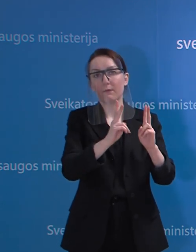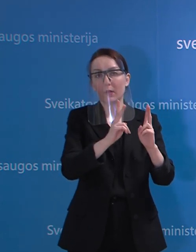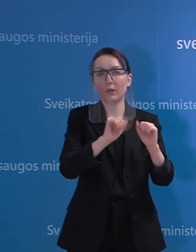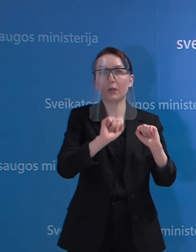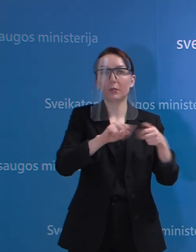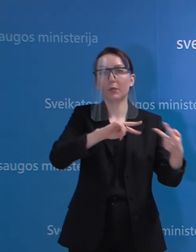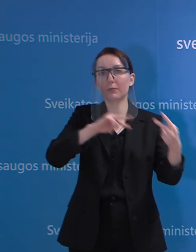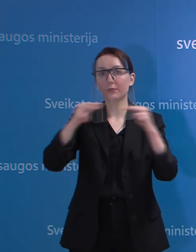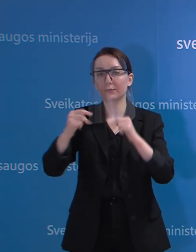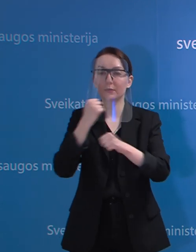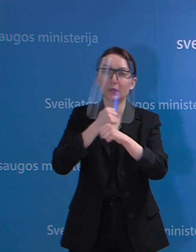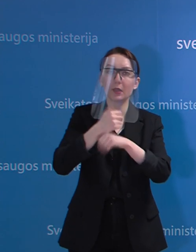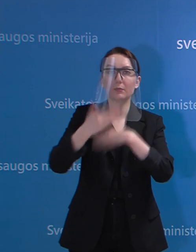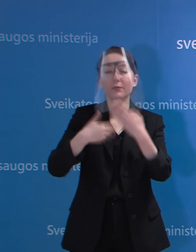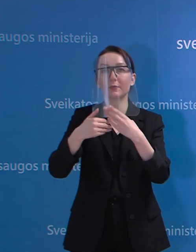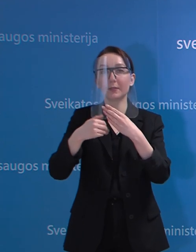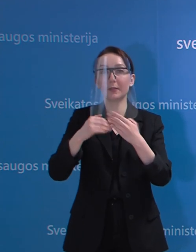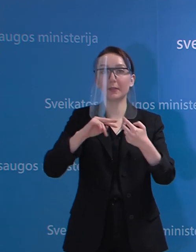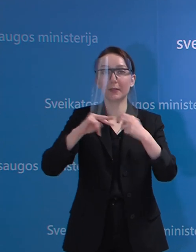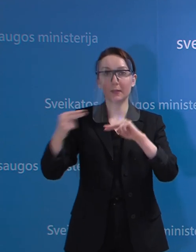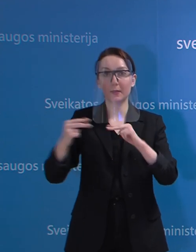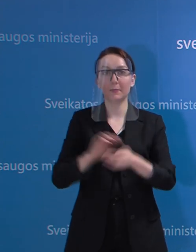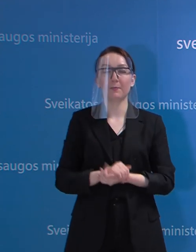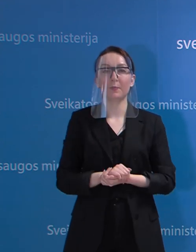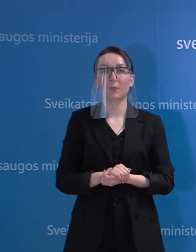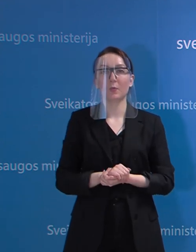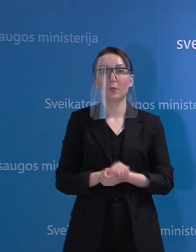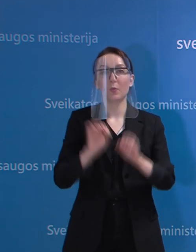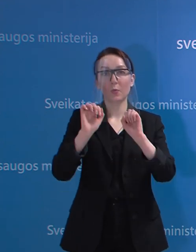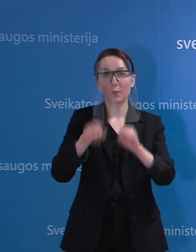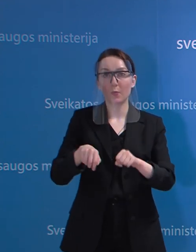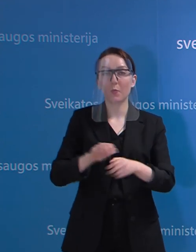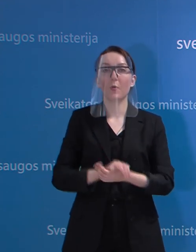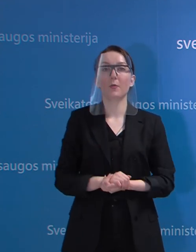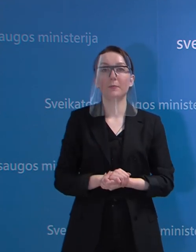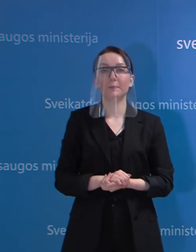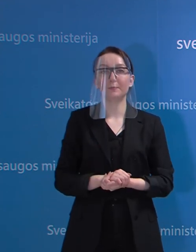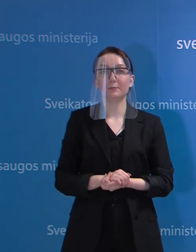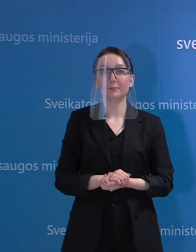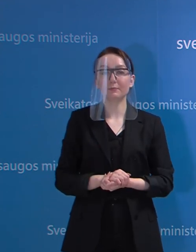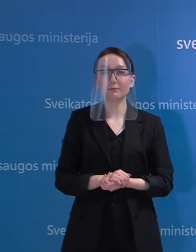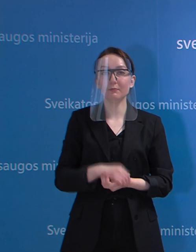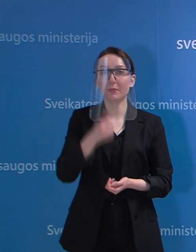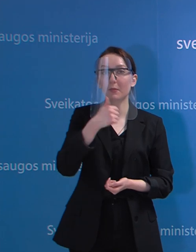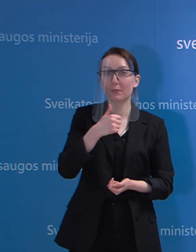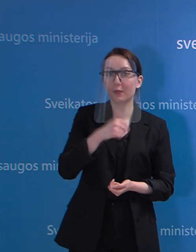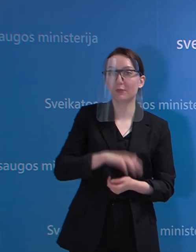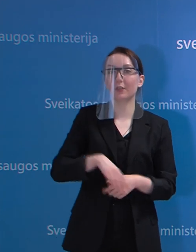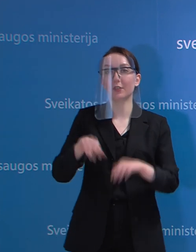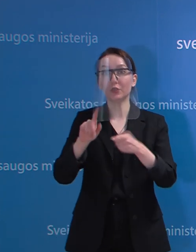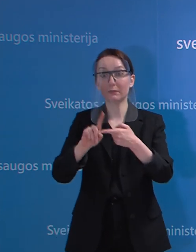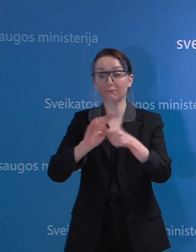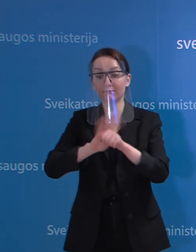persiorganizuoja darbą. Tai tai ir yra tos priemonės, kurios leidžia minimizuoti, sakykime, paties viruso